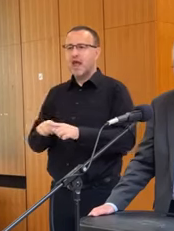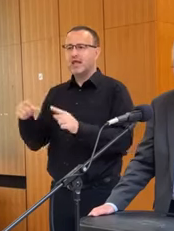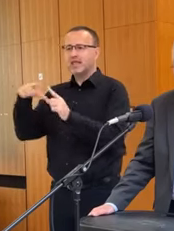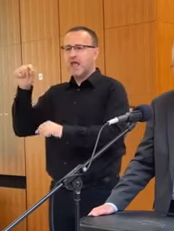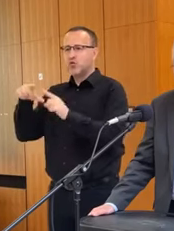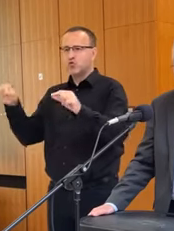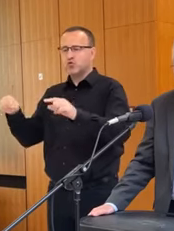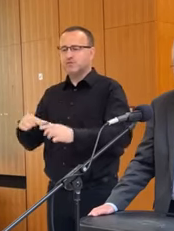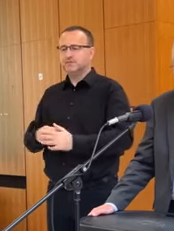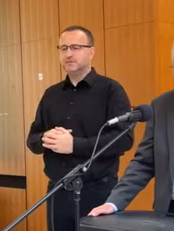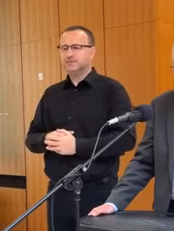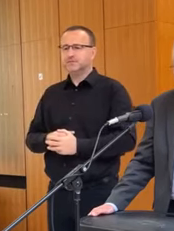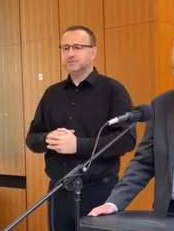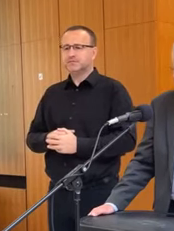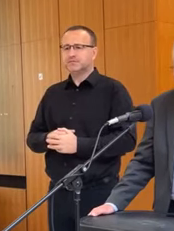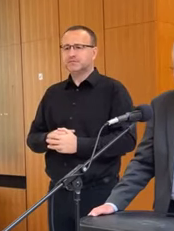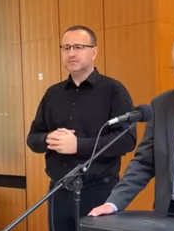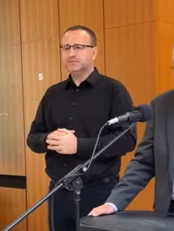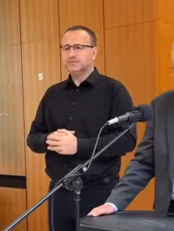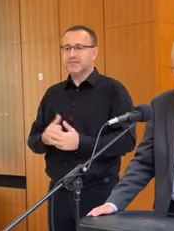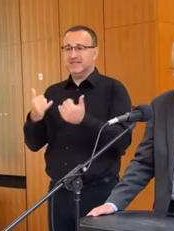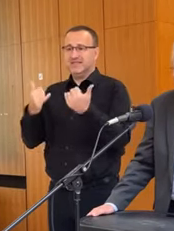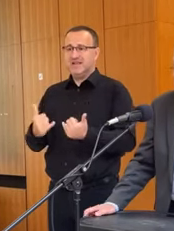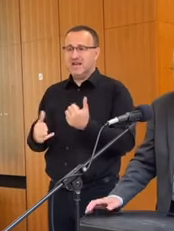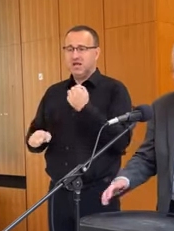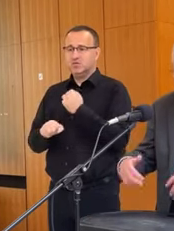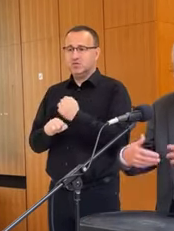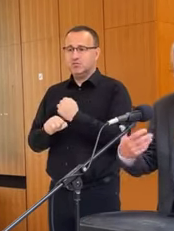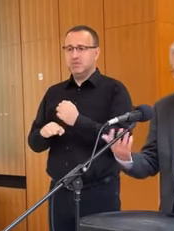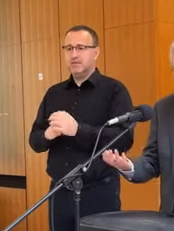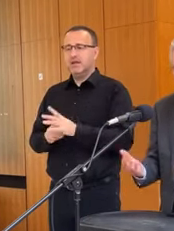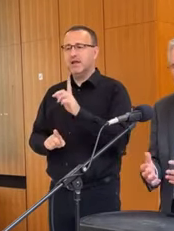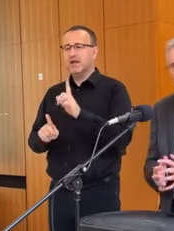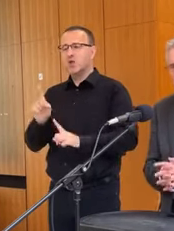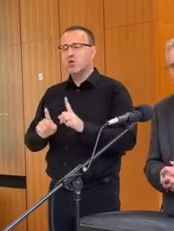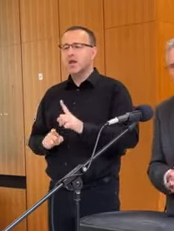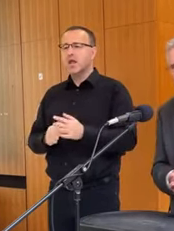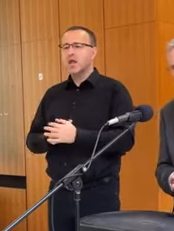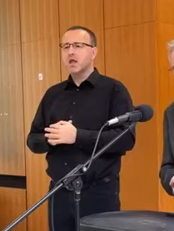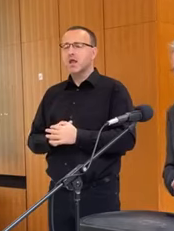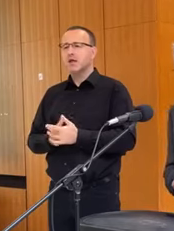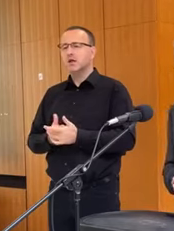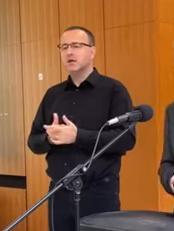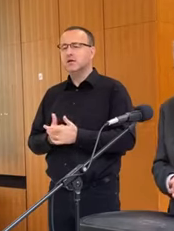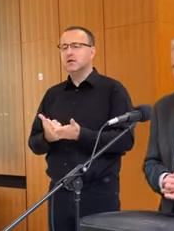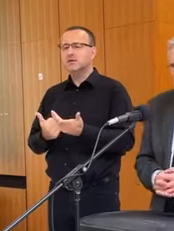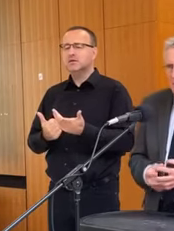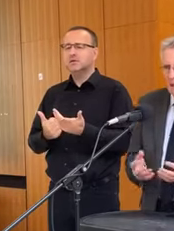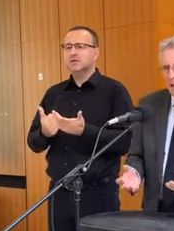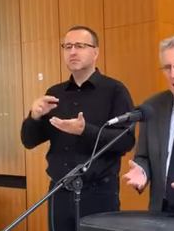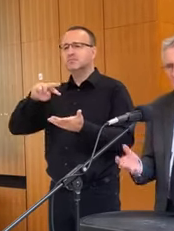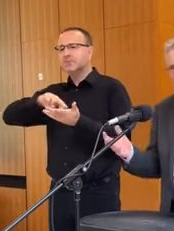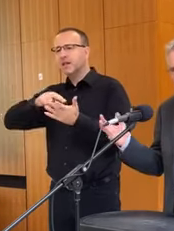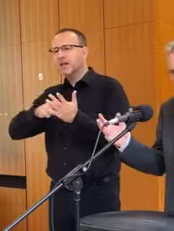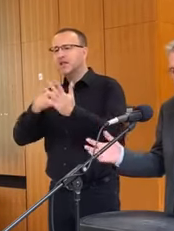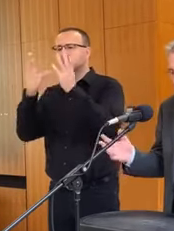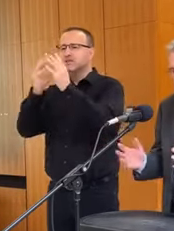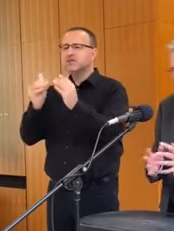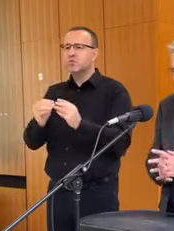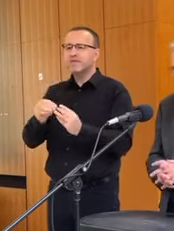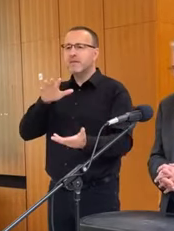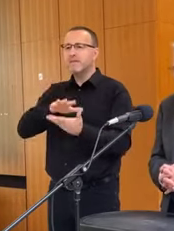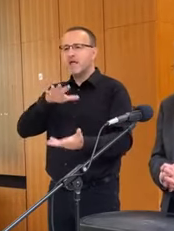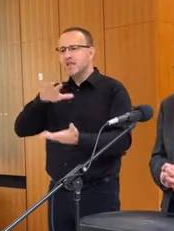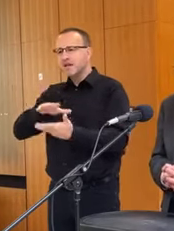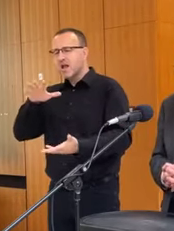Severoatlantickej aliancie. A keďže teraz robíme aj také niektoré koncepčné materiály a